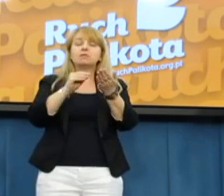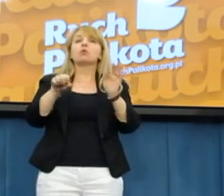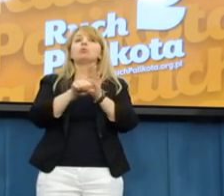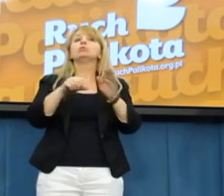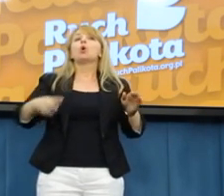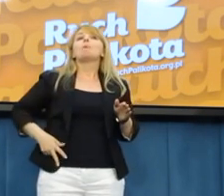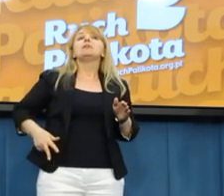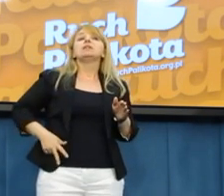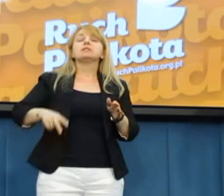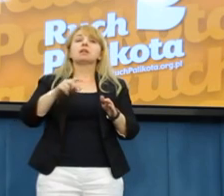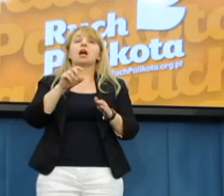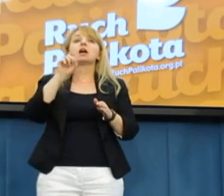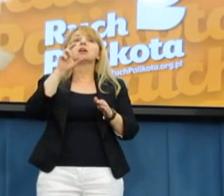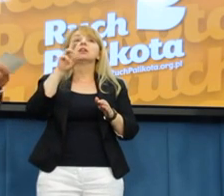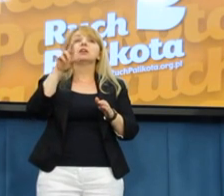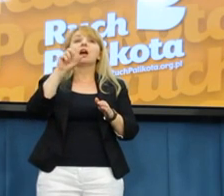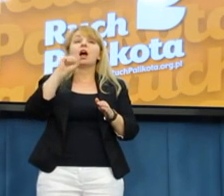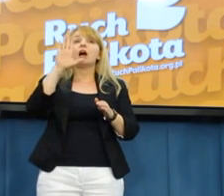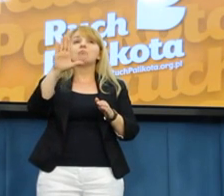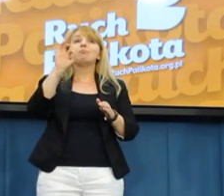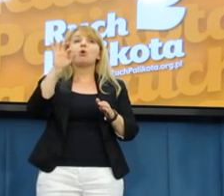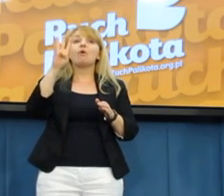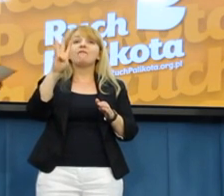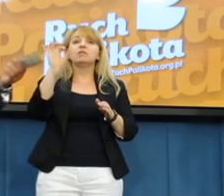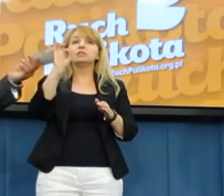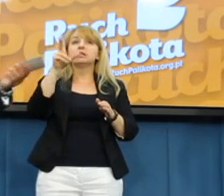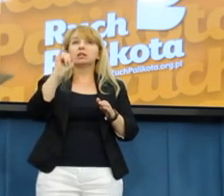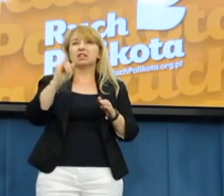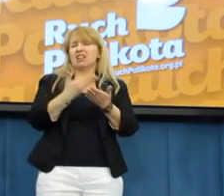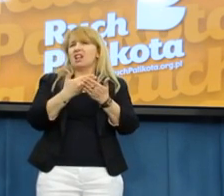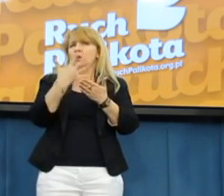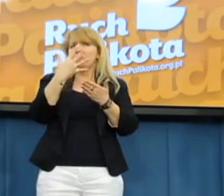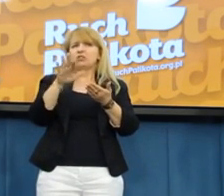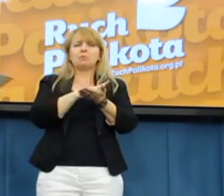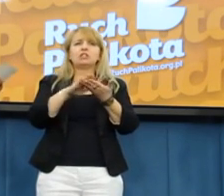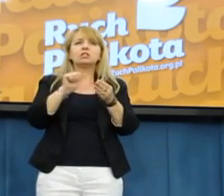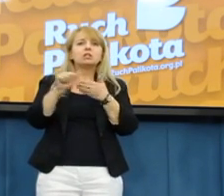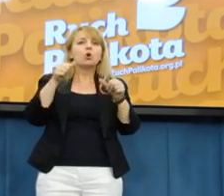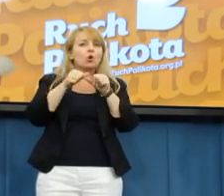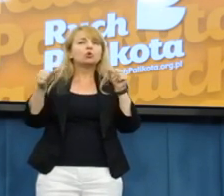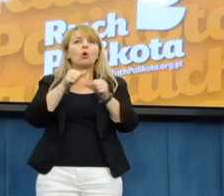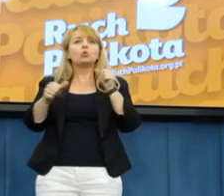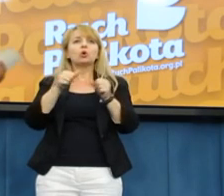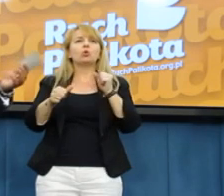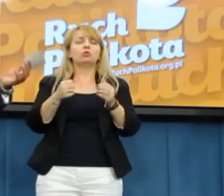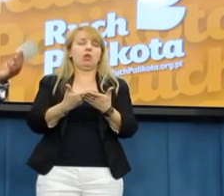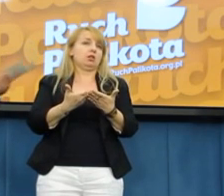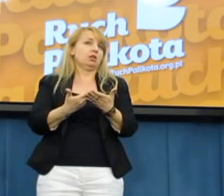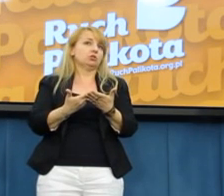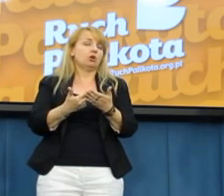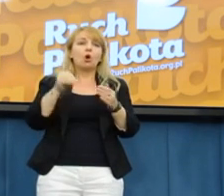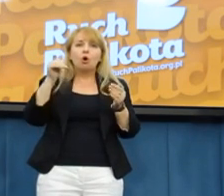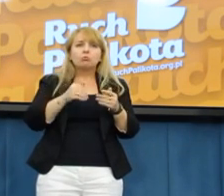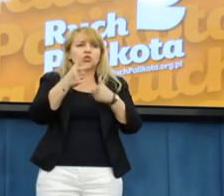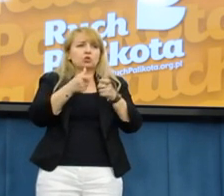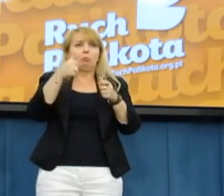nie uzyskałem jakiegokolwiek sensownego wyjaśnienia, dlaczego w moim filmie trwają 5 tysięcy kontrole, prozaicznie, które mogły trwać tydzień